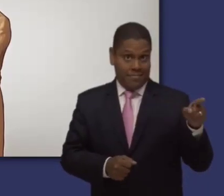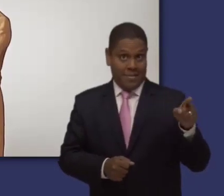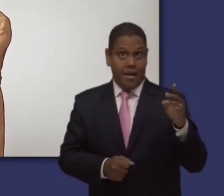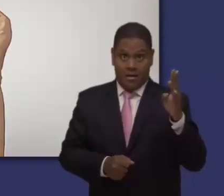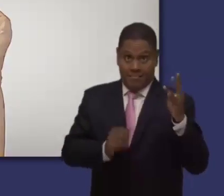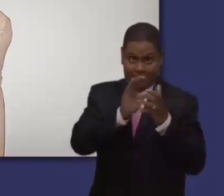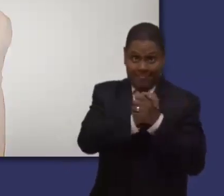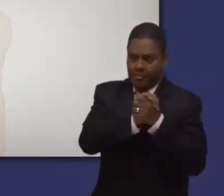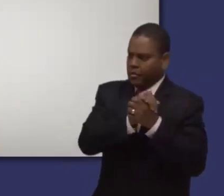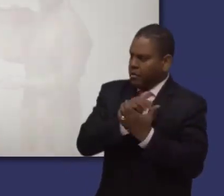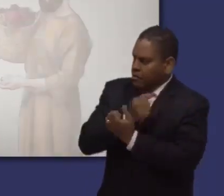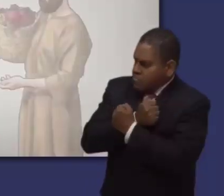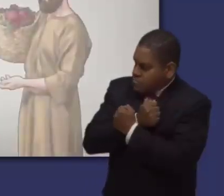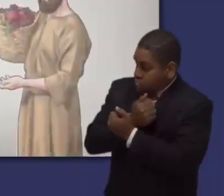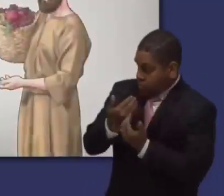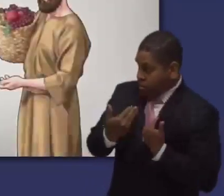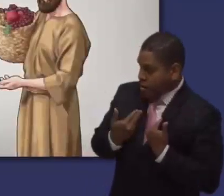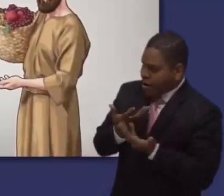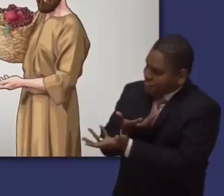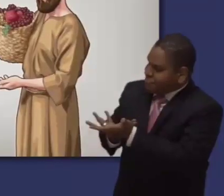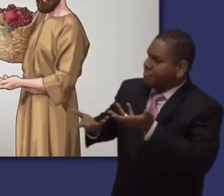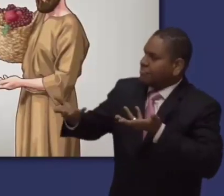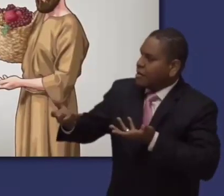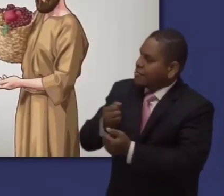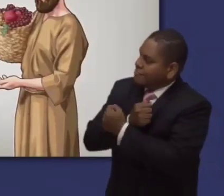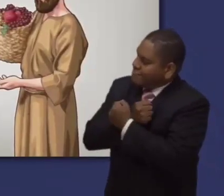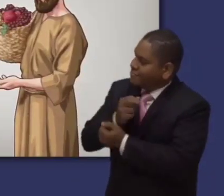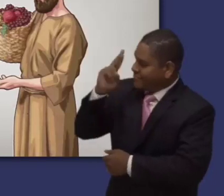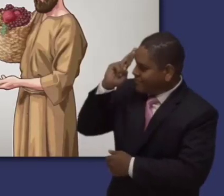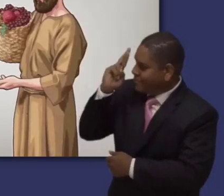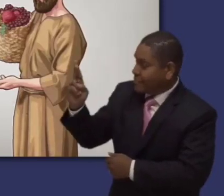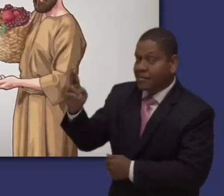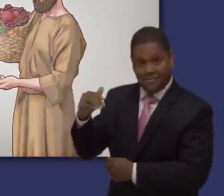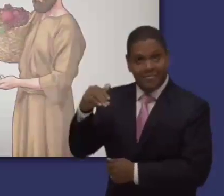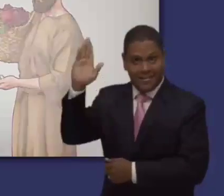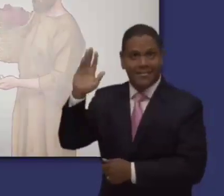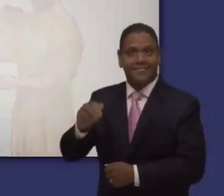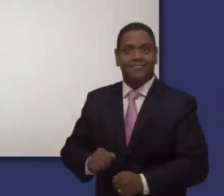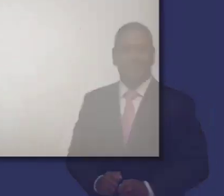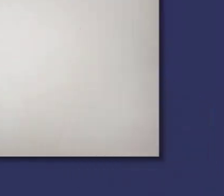Sara con Abraham. Por otro lado, el esposo debe dar honra a su esposa.